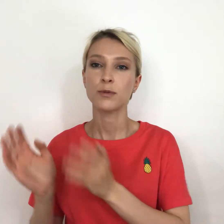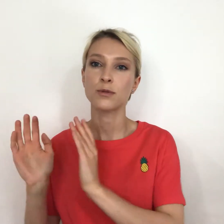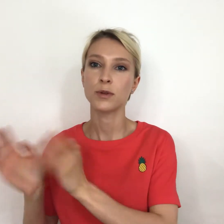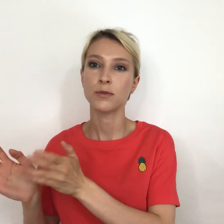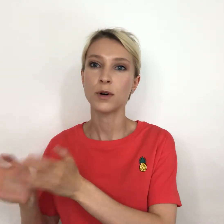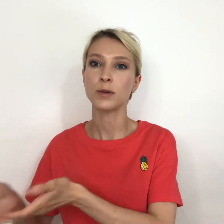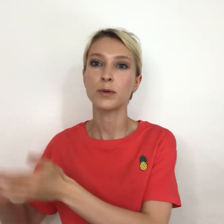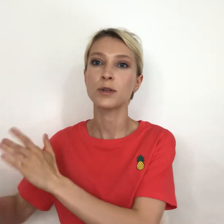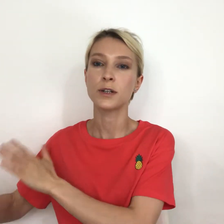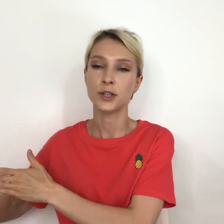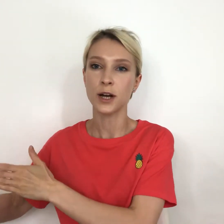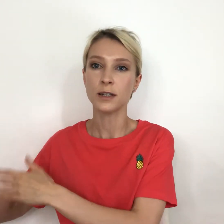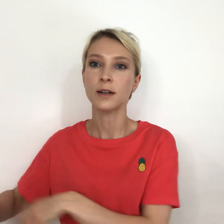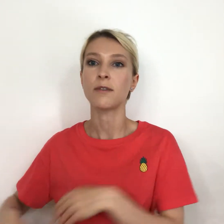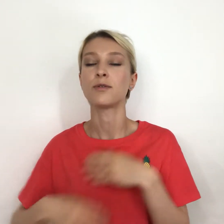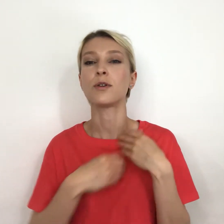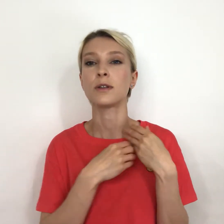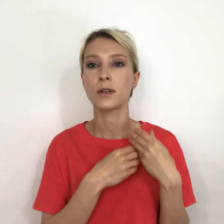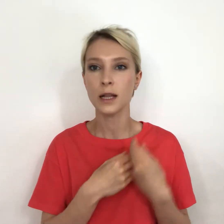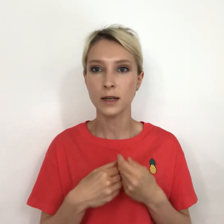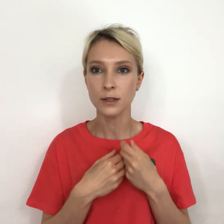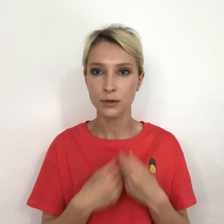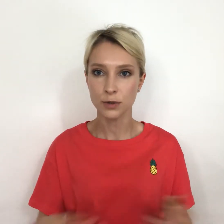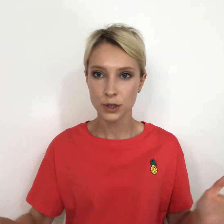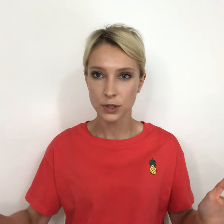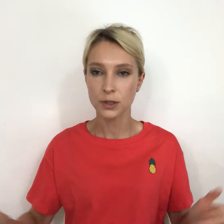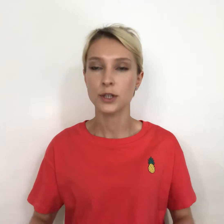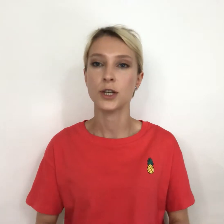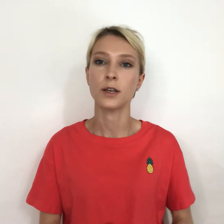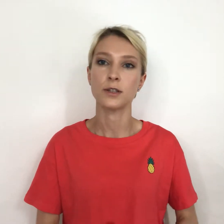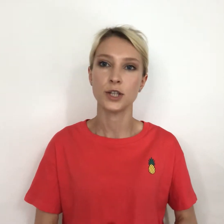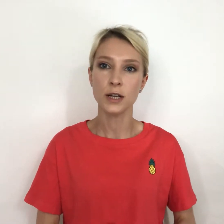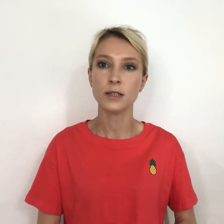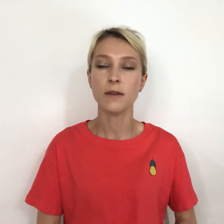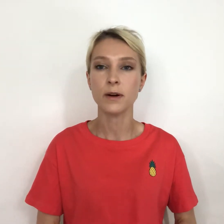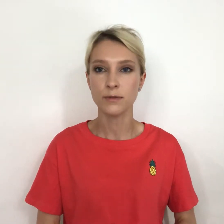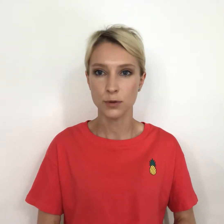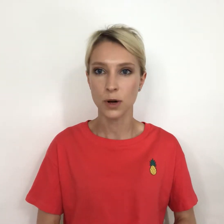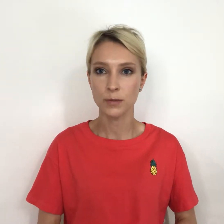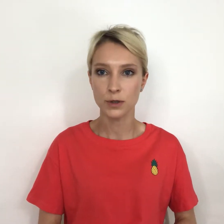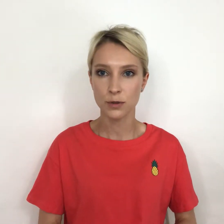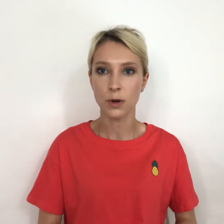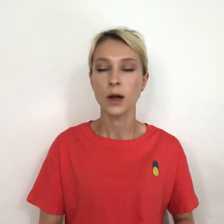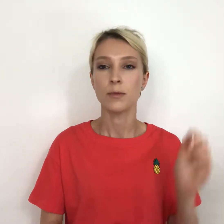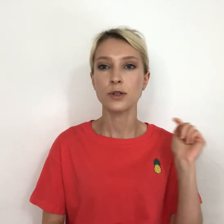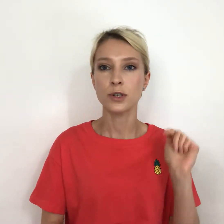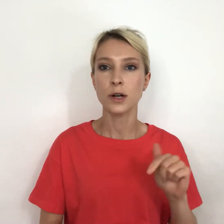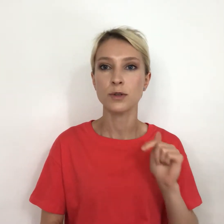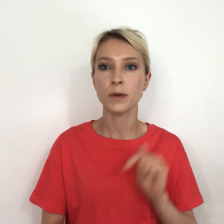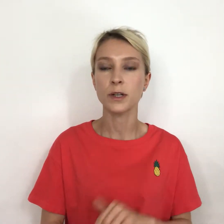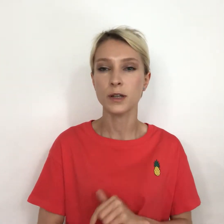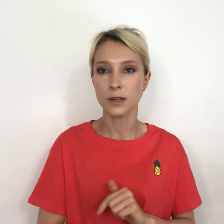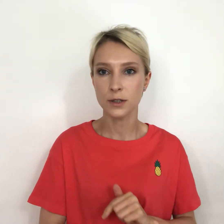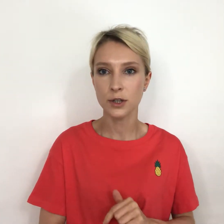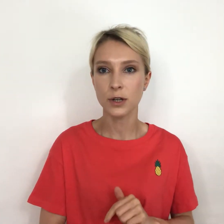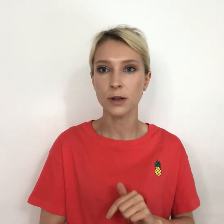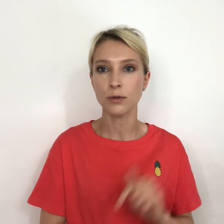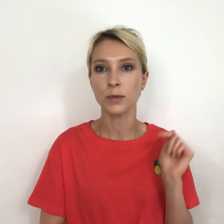плюс углеводы, плюс клетчатка, равно долгосрочное насыщение. Сейчас я вам все объясню. Можете сразу смотреть картиночки, которые у